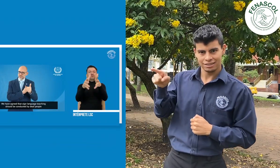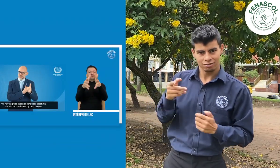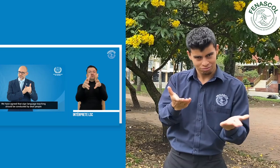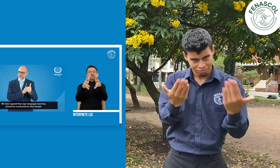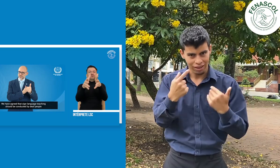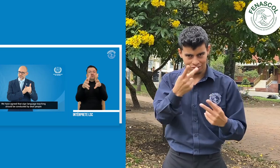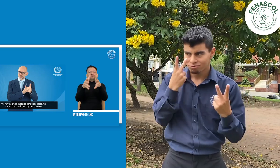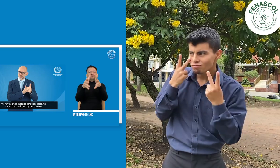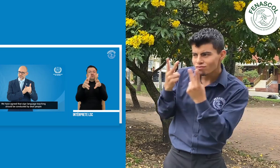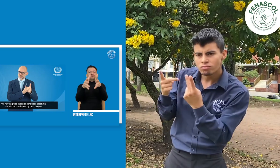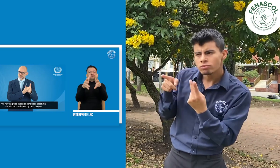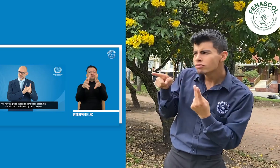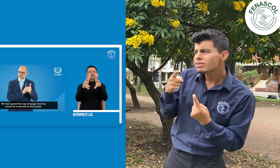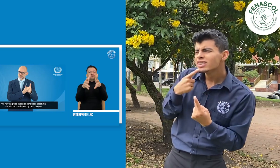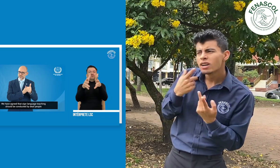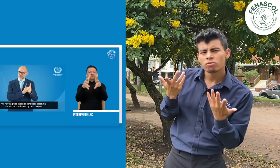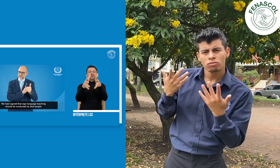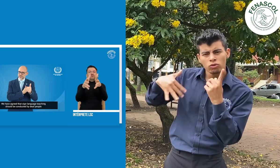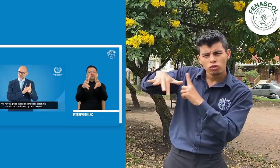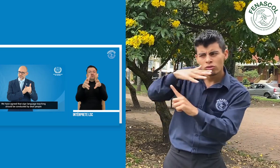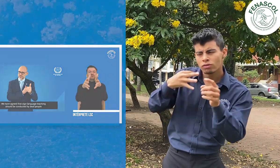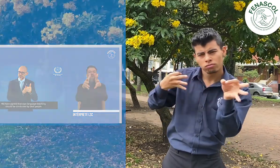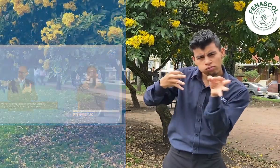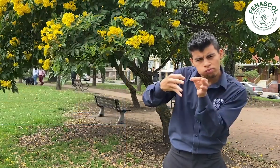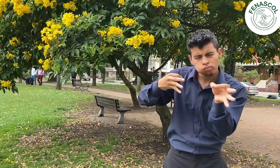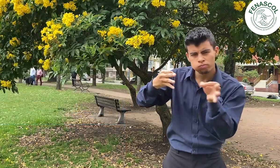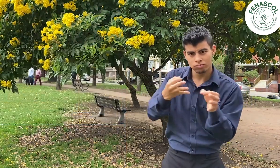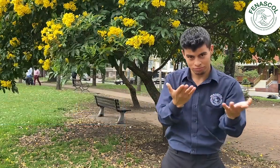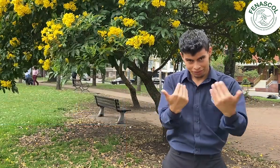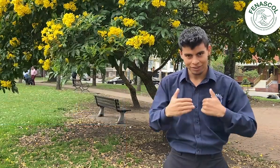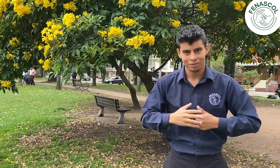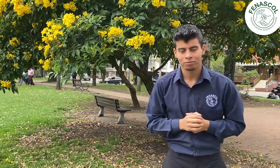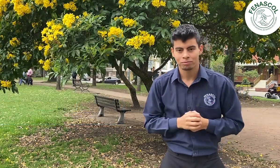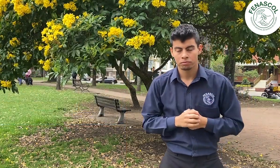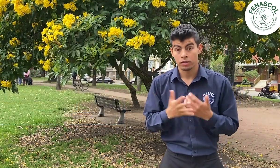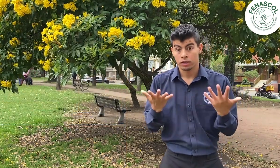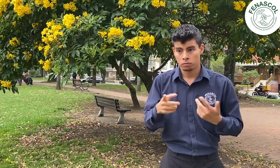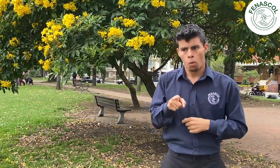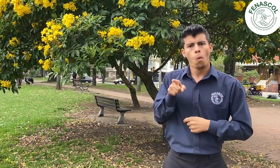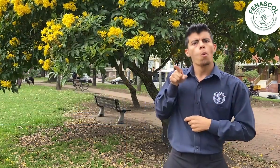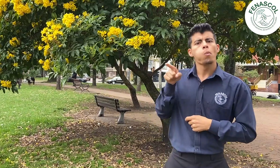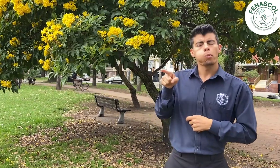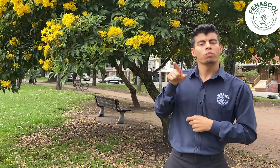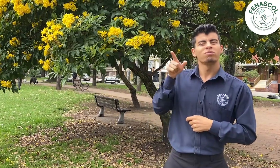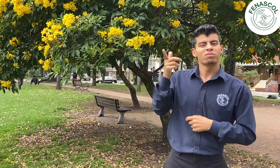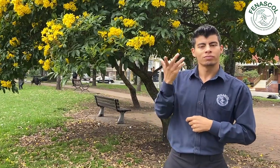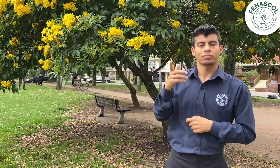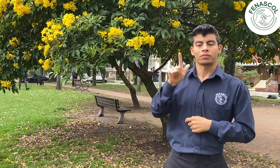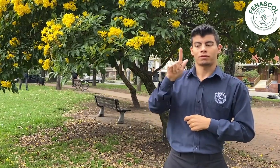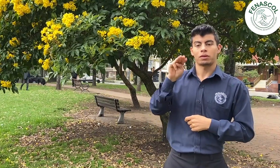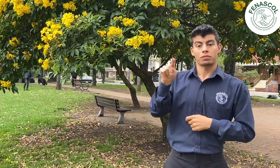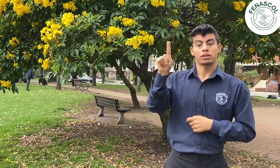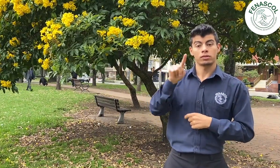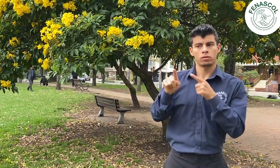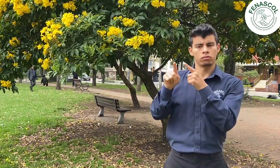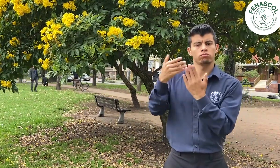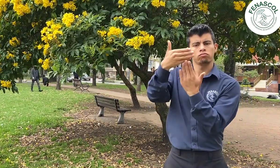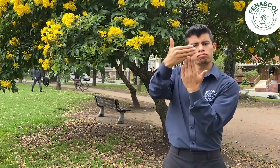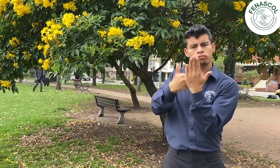tema y su explicación. Por otro lado, la FMS ha sacado un comunicado más extenso en inglés y,